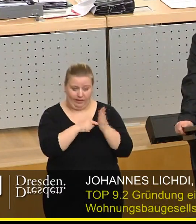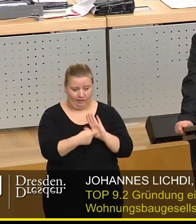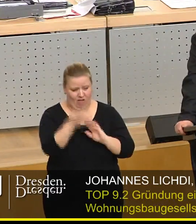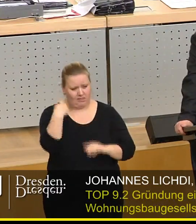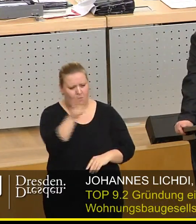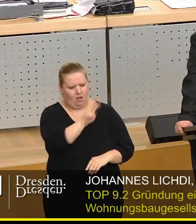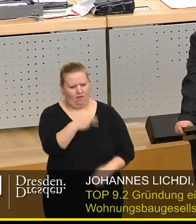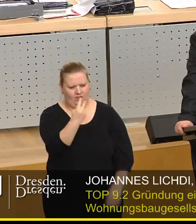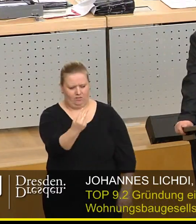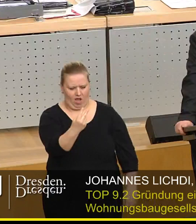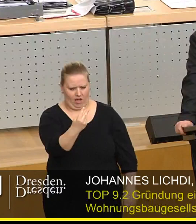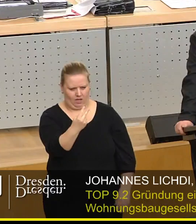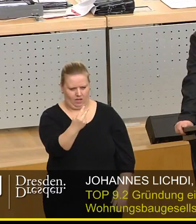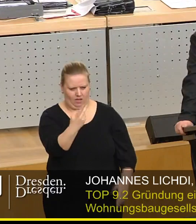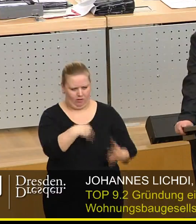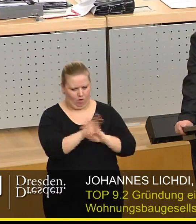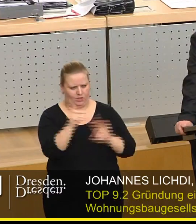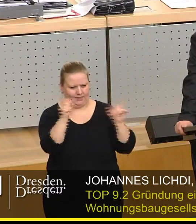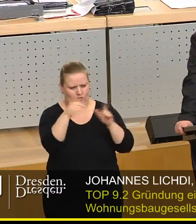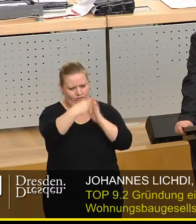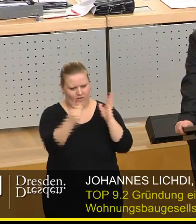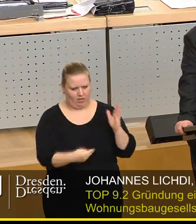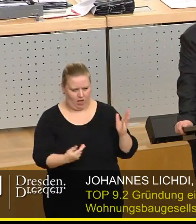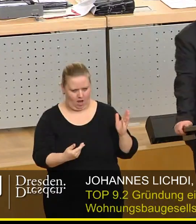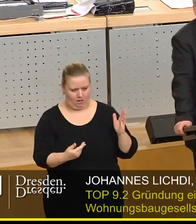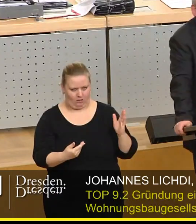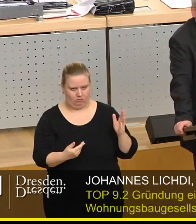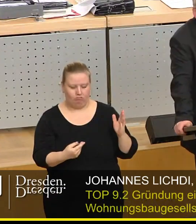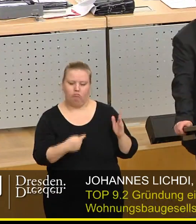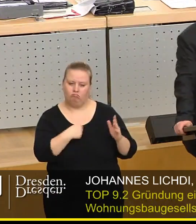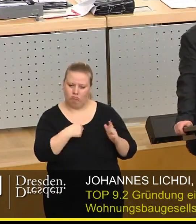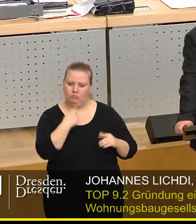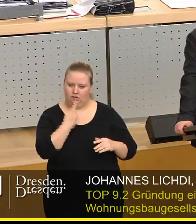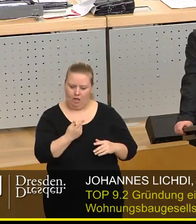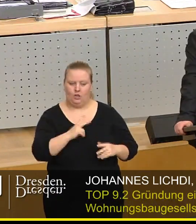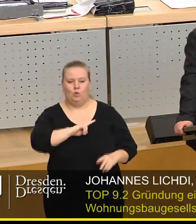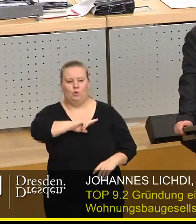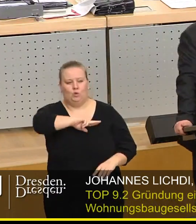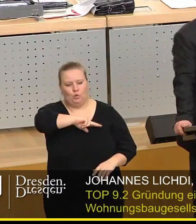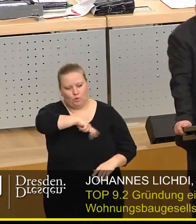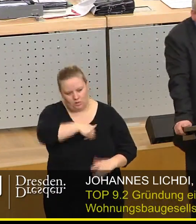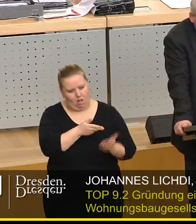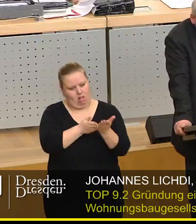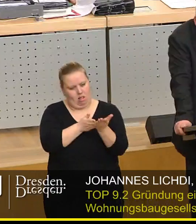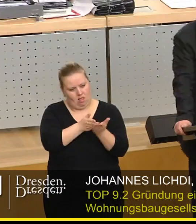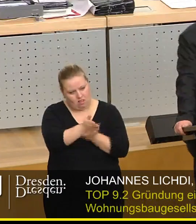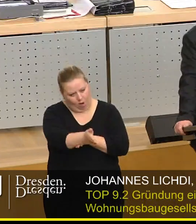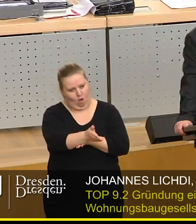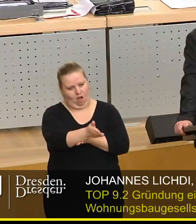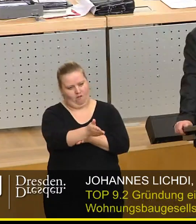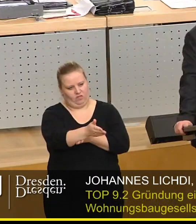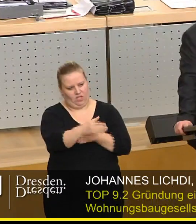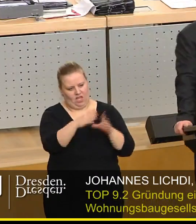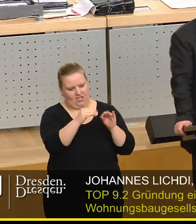in dem Paragraf 2 des Kommanditgesellschaftsvertrages sichern wir die soziale dauerhafte Zweckbindung für den sozialen